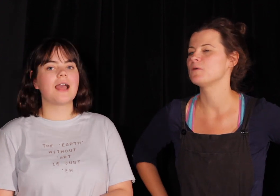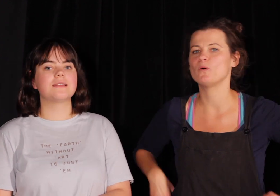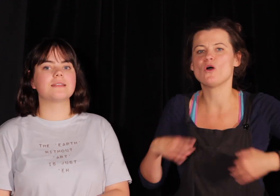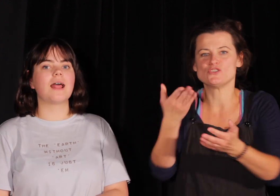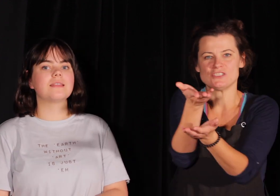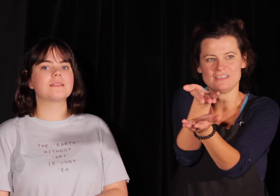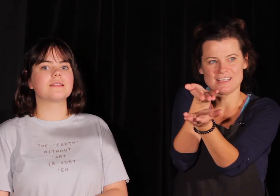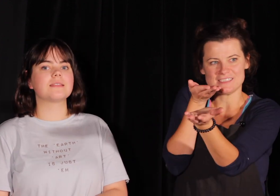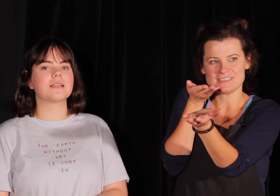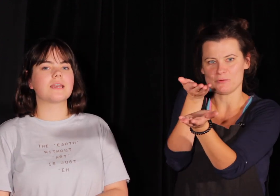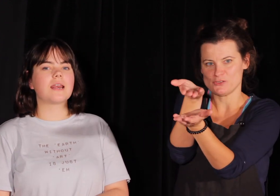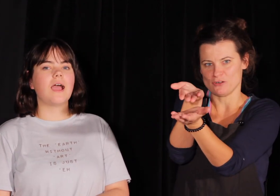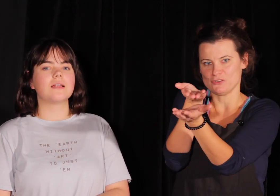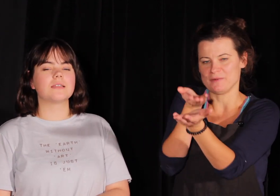Położyć ten język całościowo, dobra?